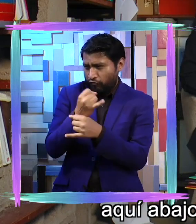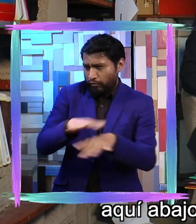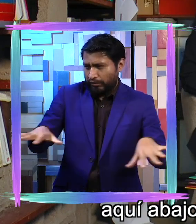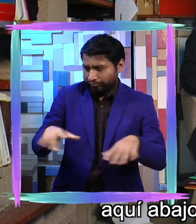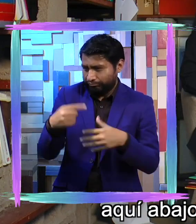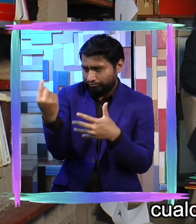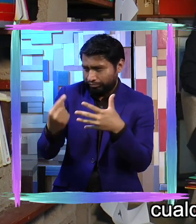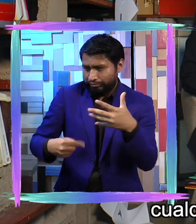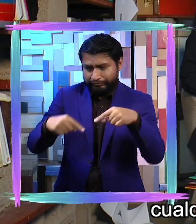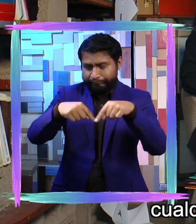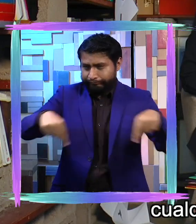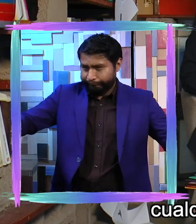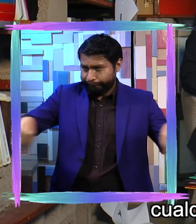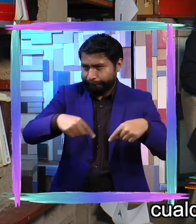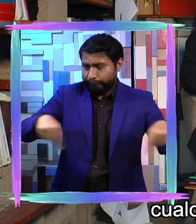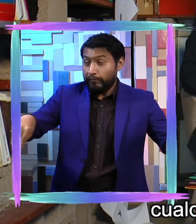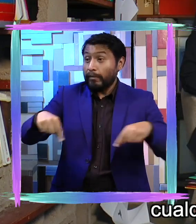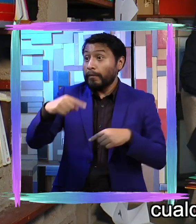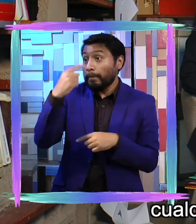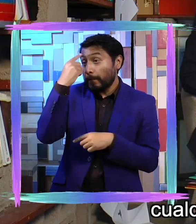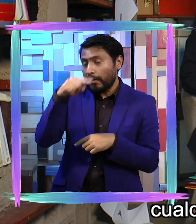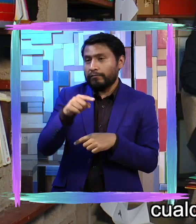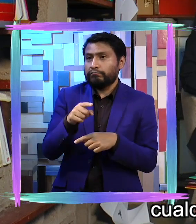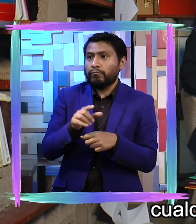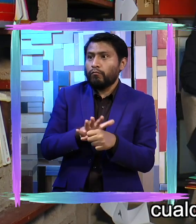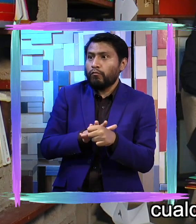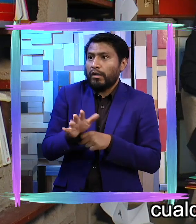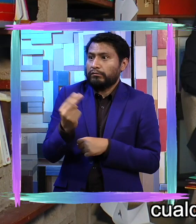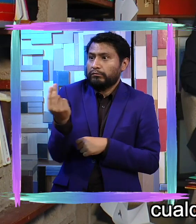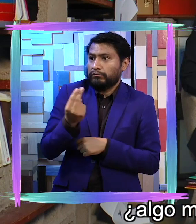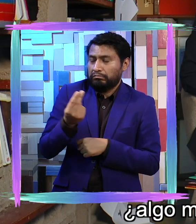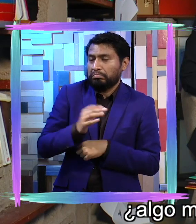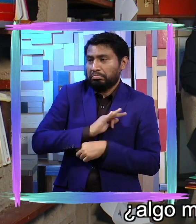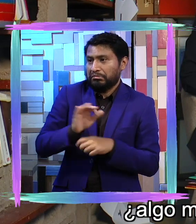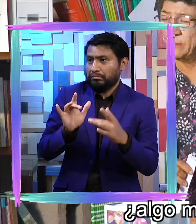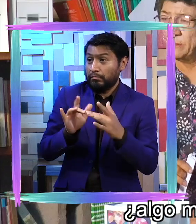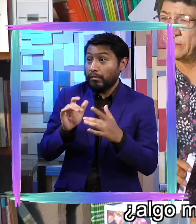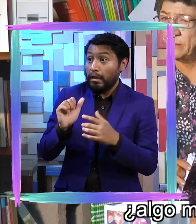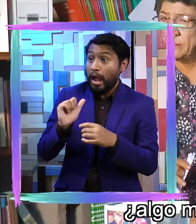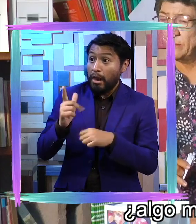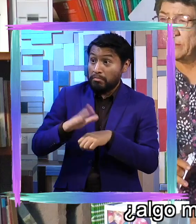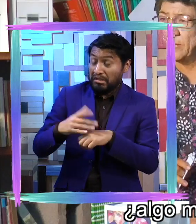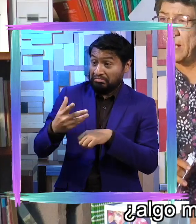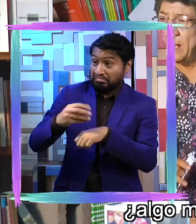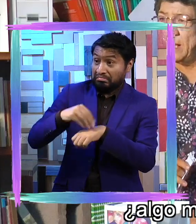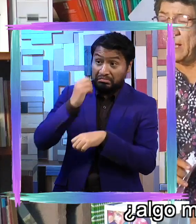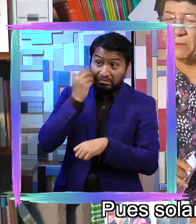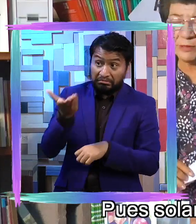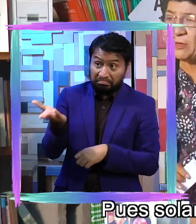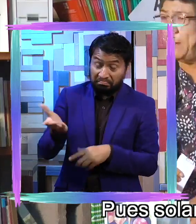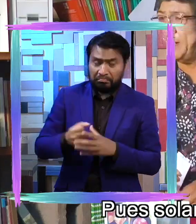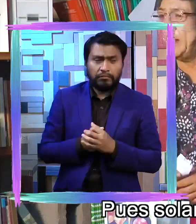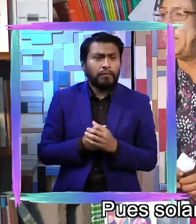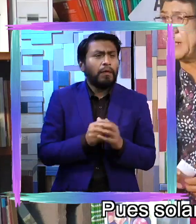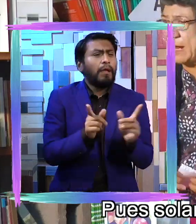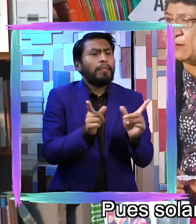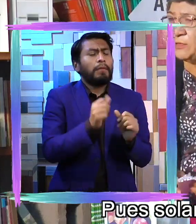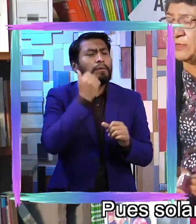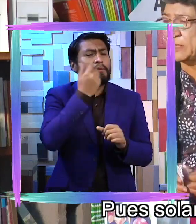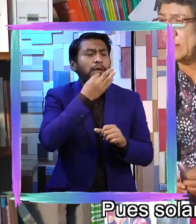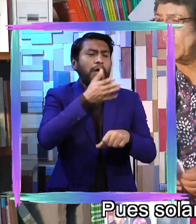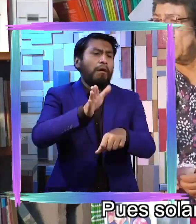todos los datos para cualquier cosa que ocupen y pues algo más que quiera agregar, maestra. Pues solamente